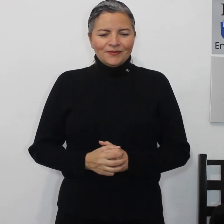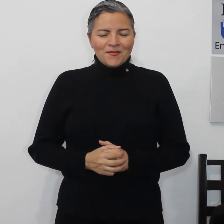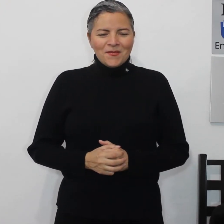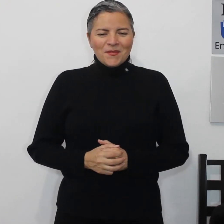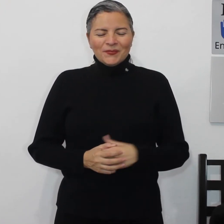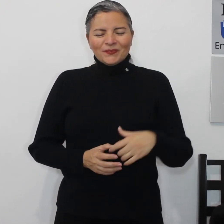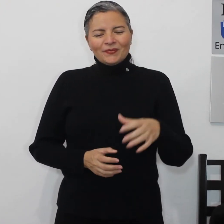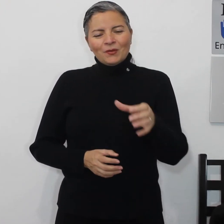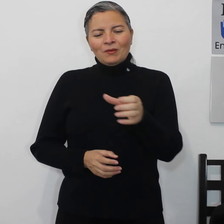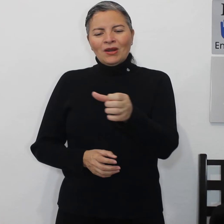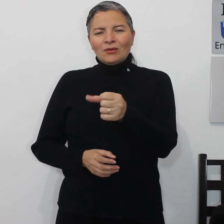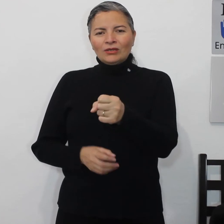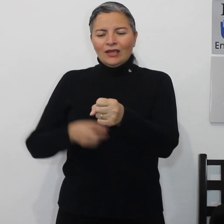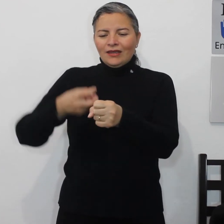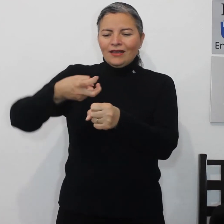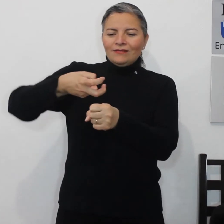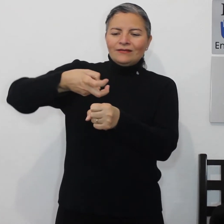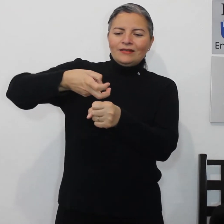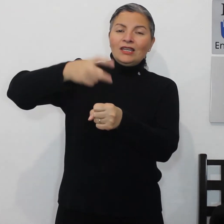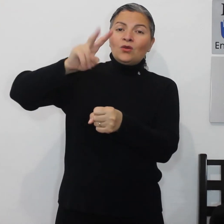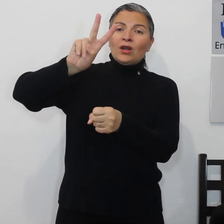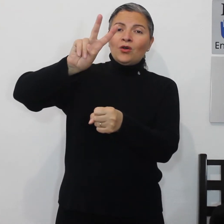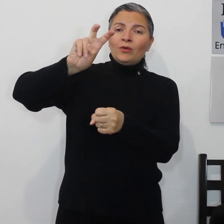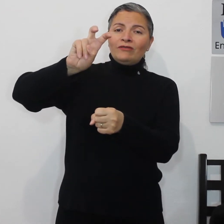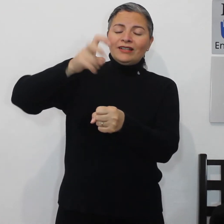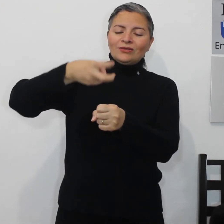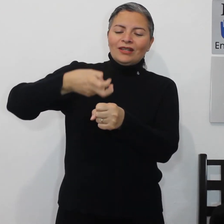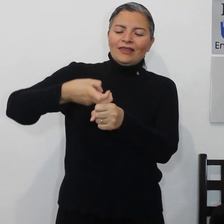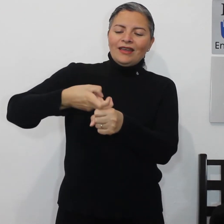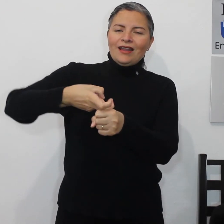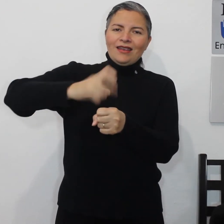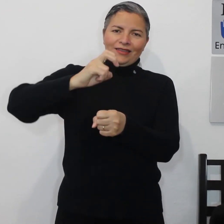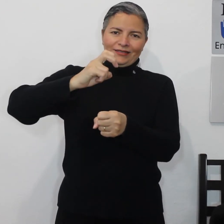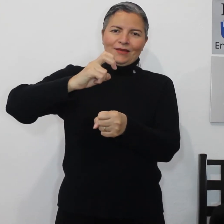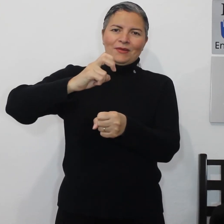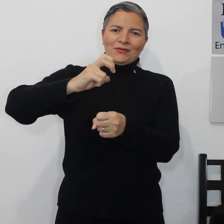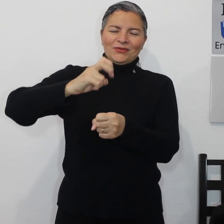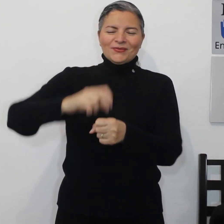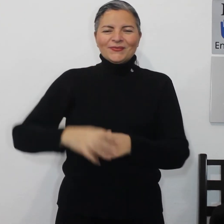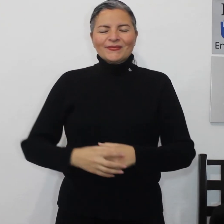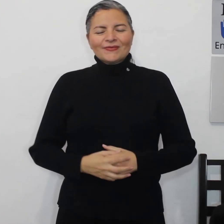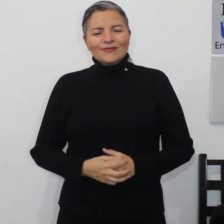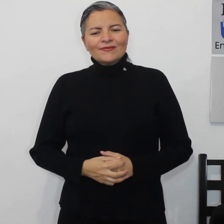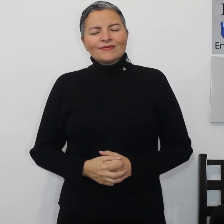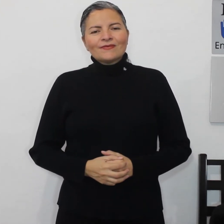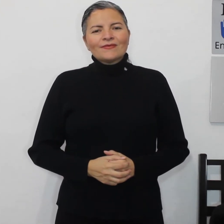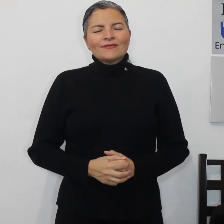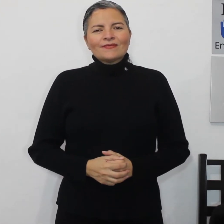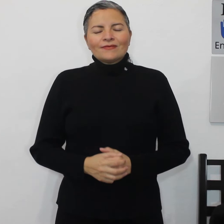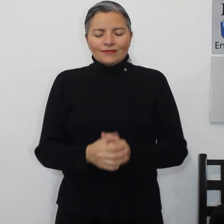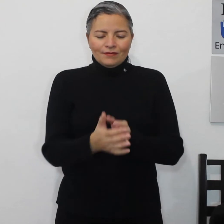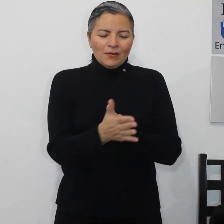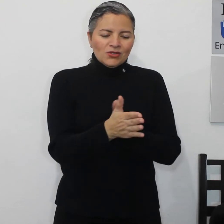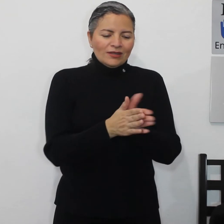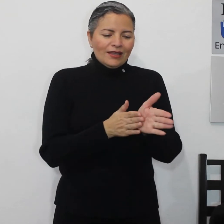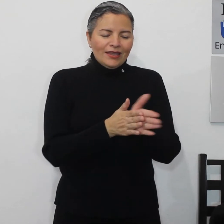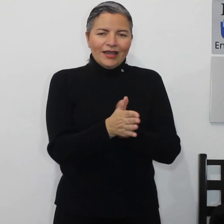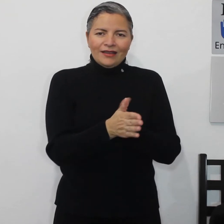tomamos la botella y con la V flexionada la destapamos chocolate vamos a tallar